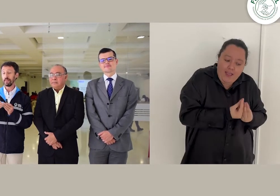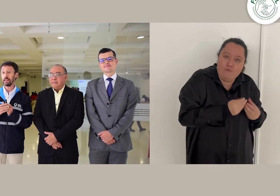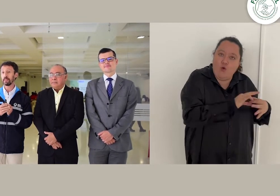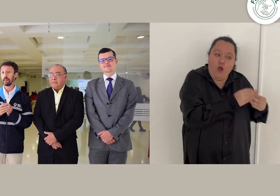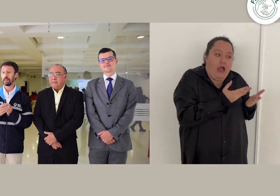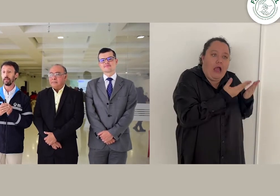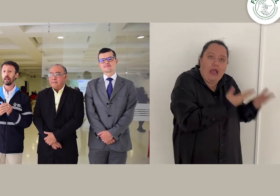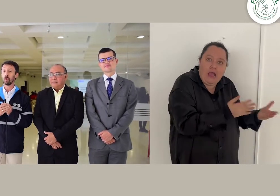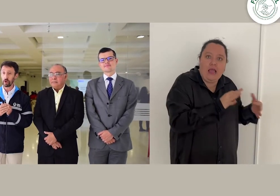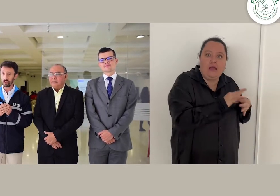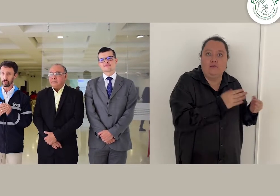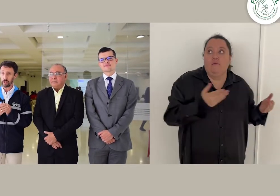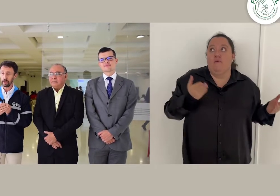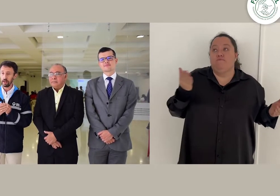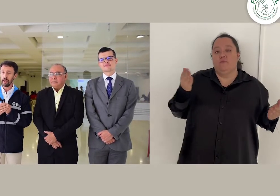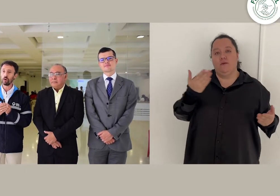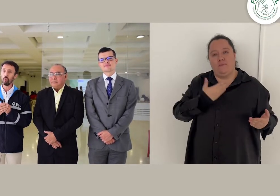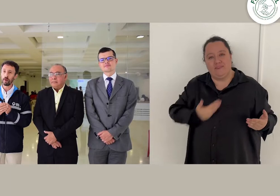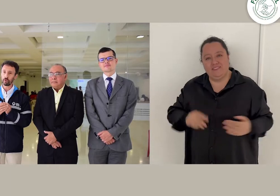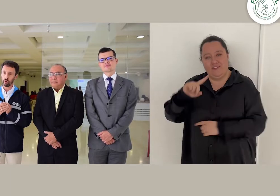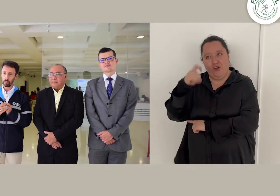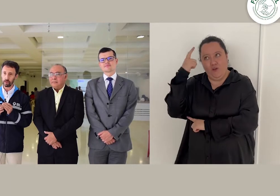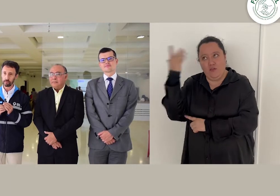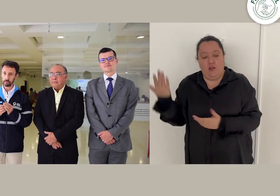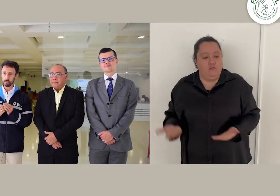presidente y el gobierno nacional le cumple a los colombianos.